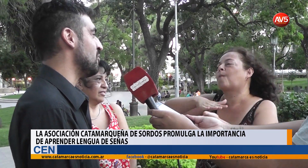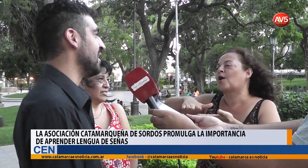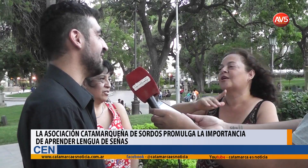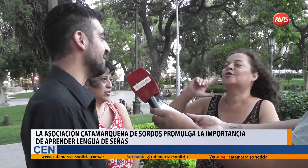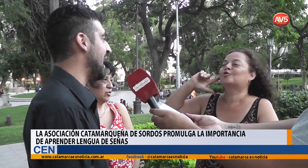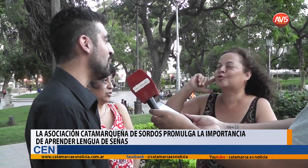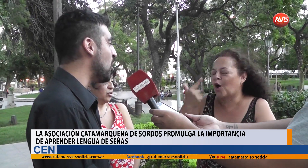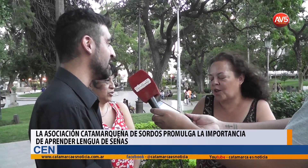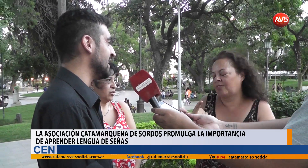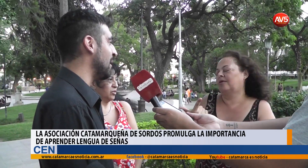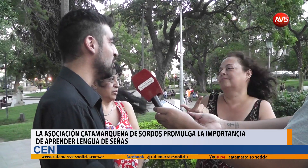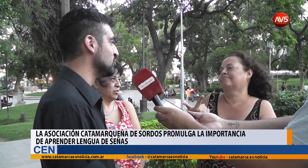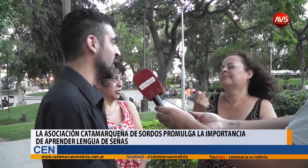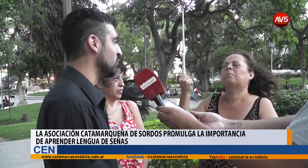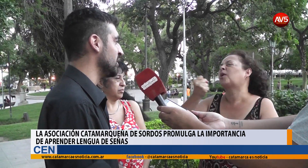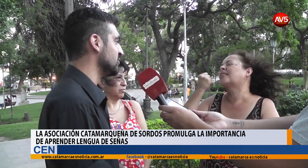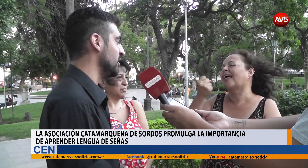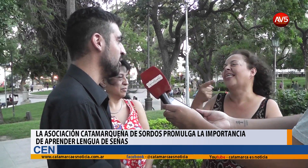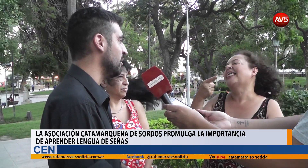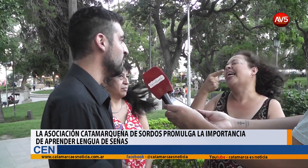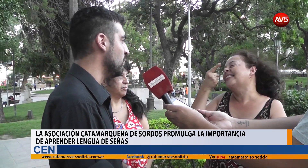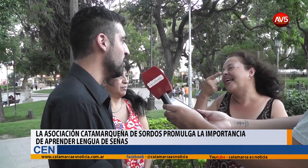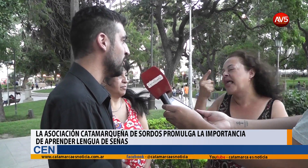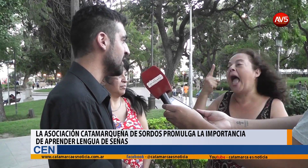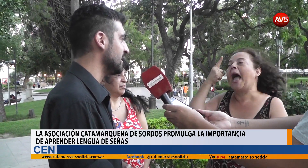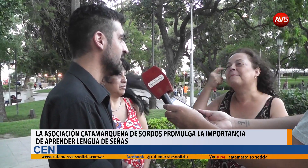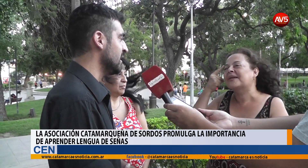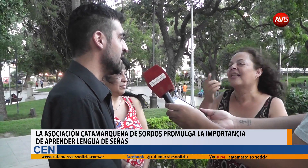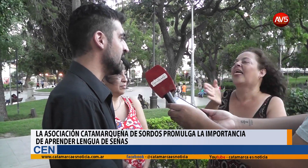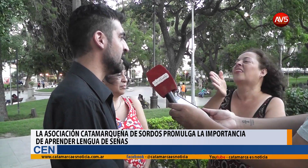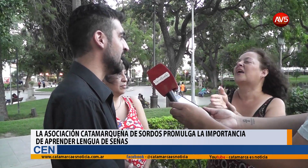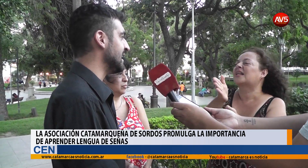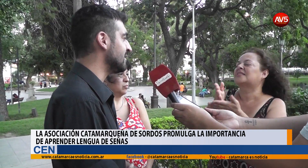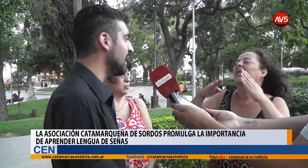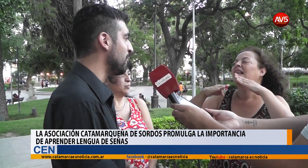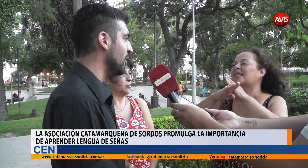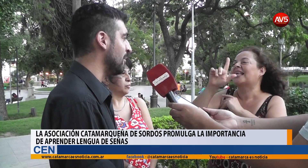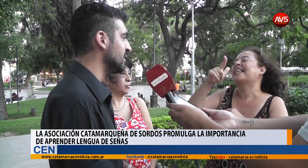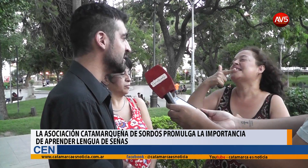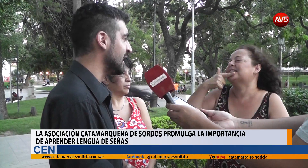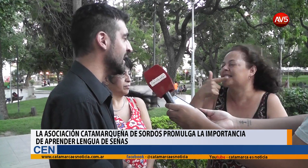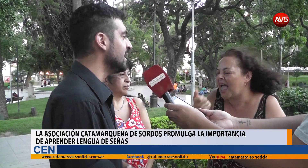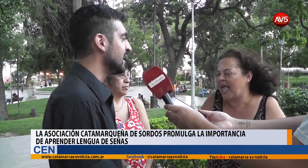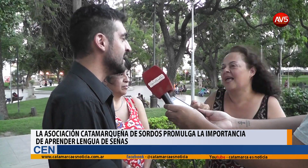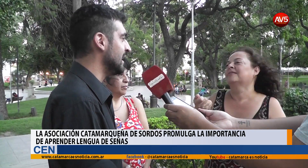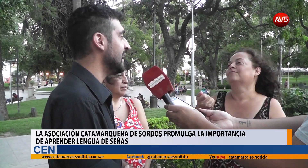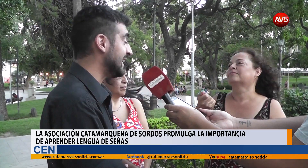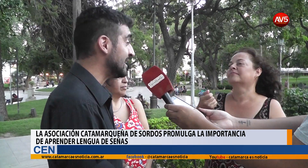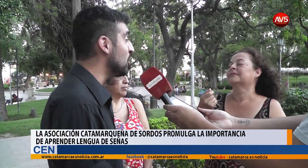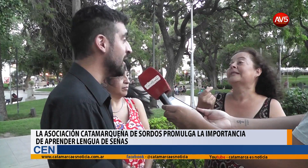amor y apoyo a la comunidad sorda. Porque es muy importante el interés por el aprendizaje del idioma,